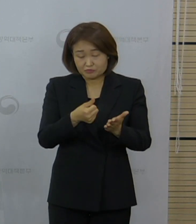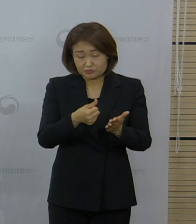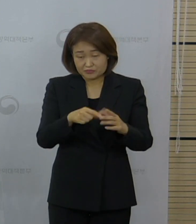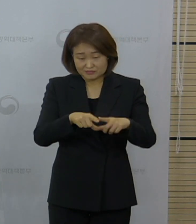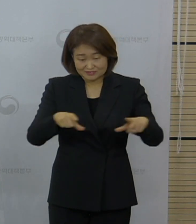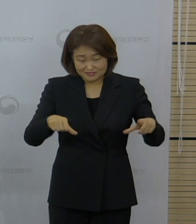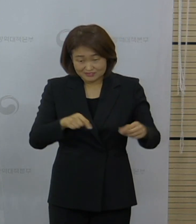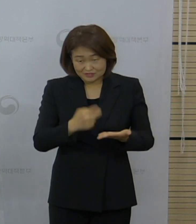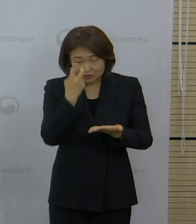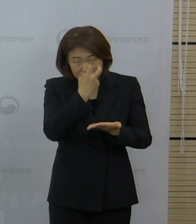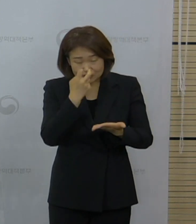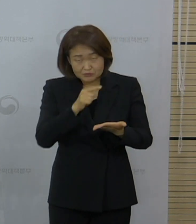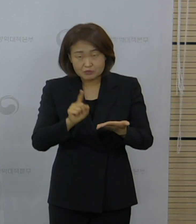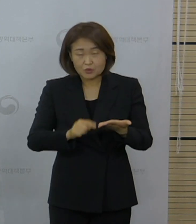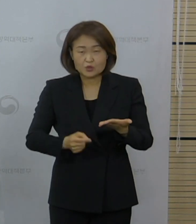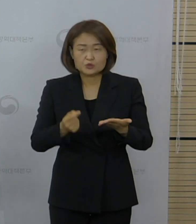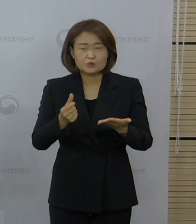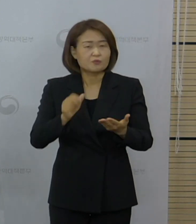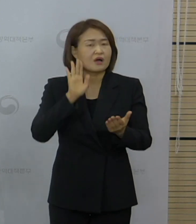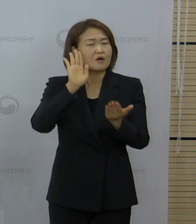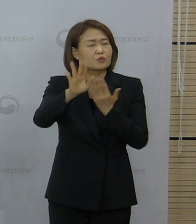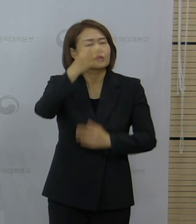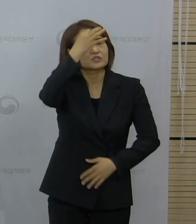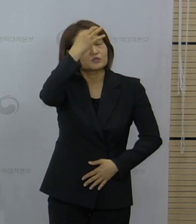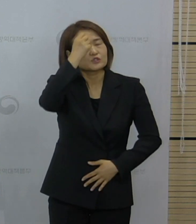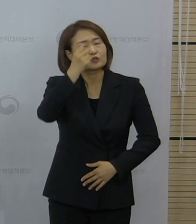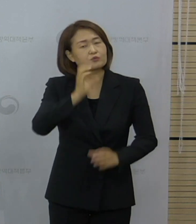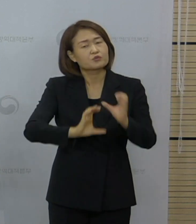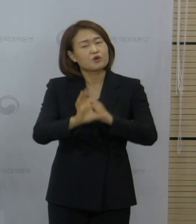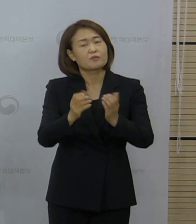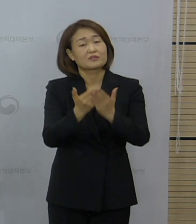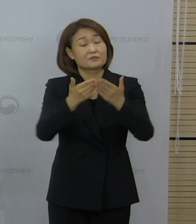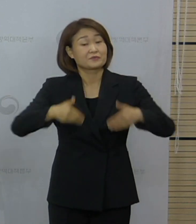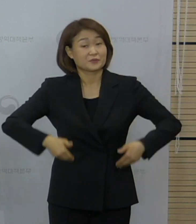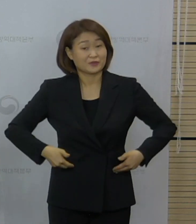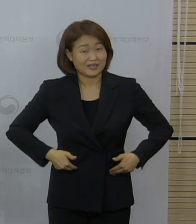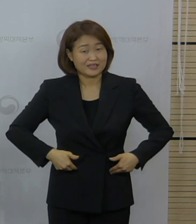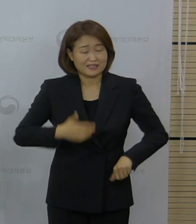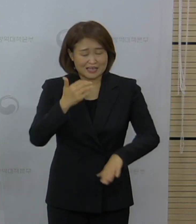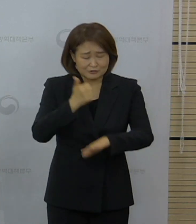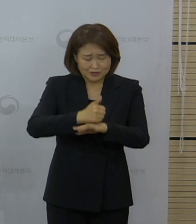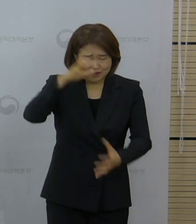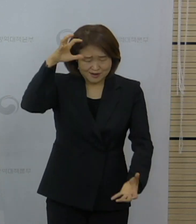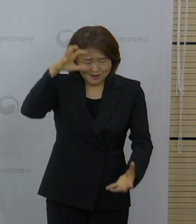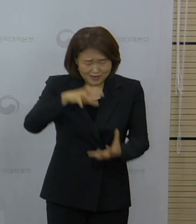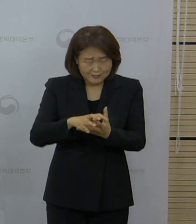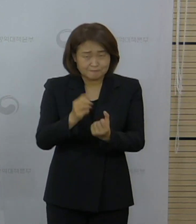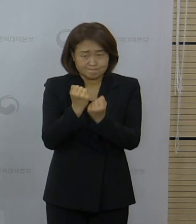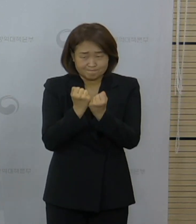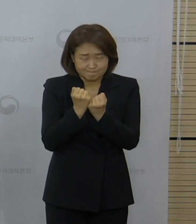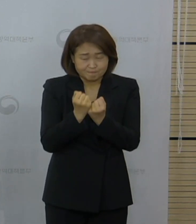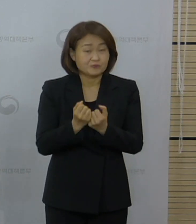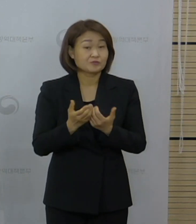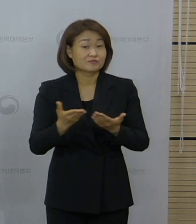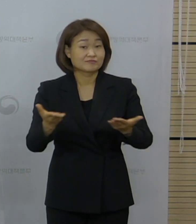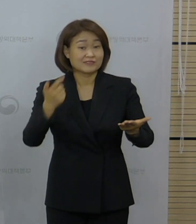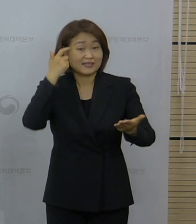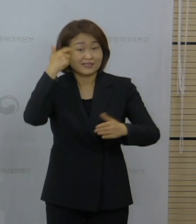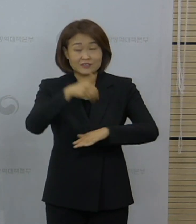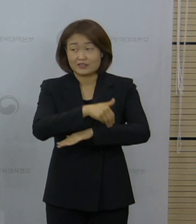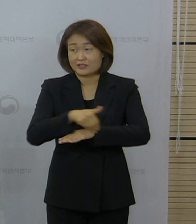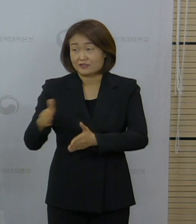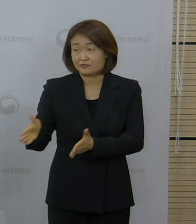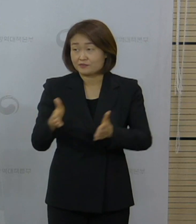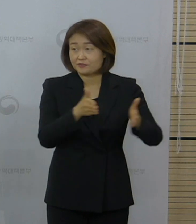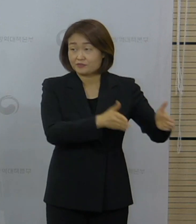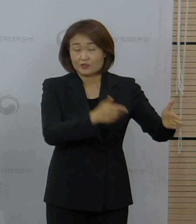이 내용들은 저희가 좀 기술적인 검토를 같이 해서 한꺼번에 말씀드려야 될 것 같습니다. 네, 다음 질문입니다. 다섯 번째